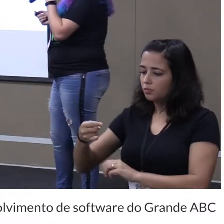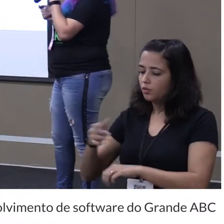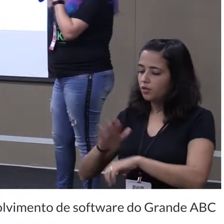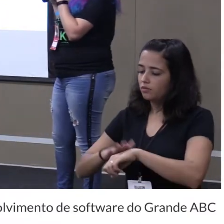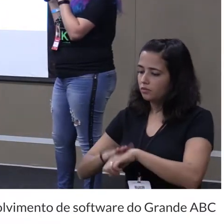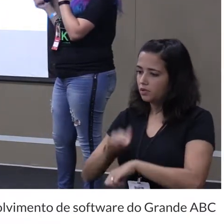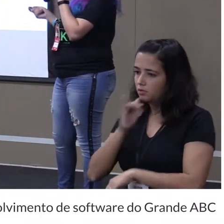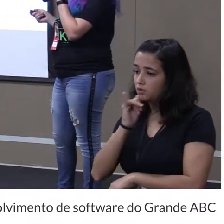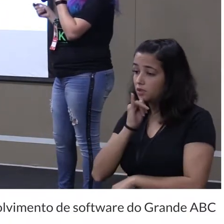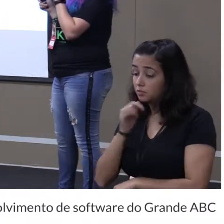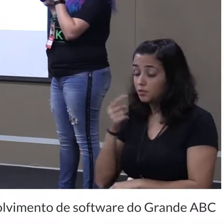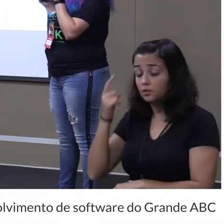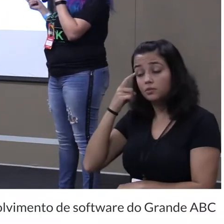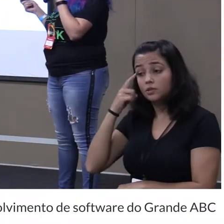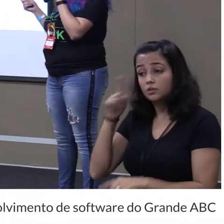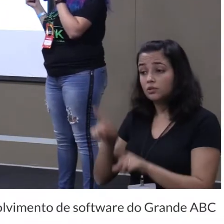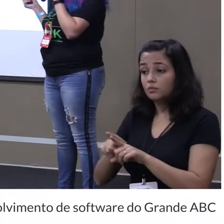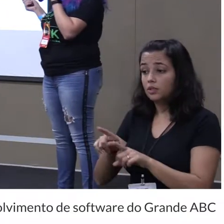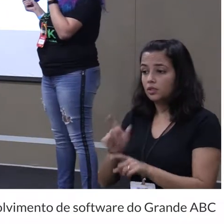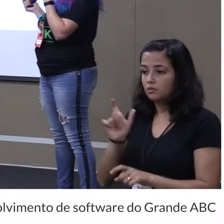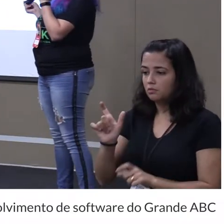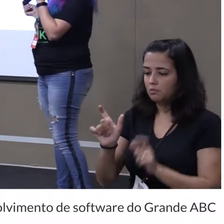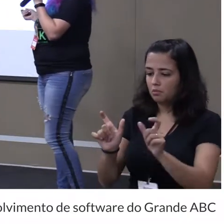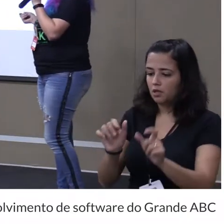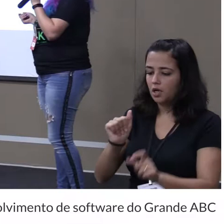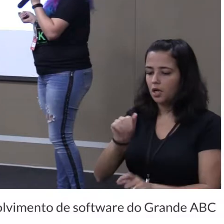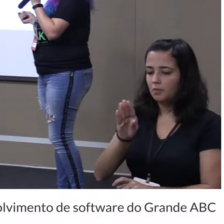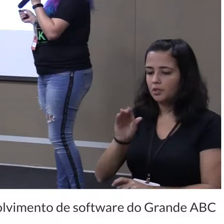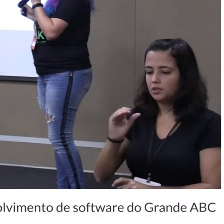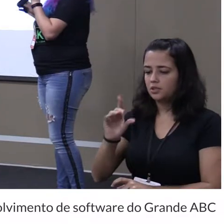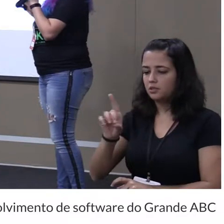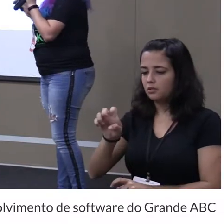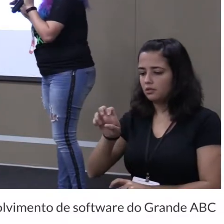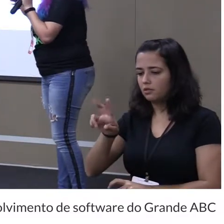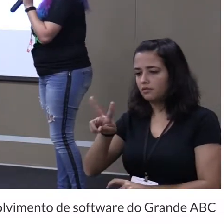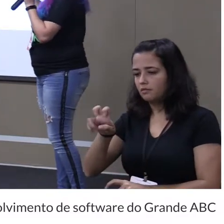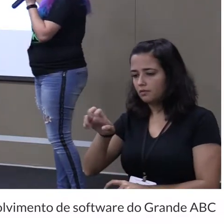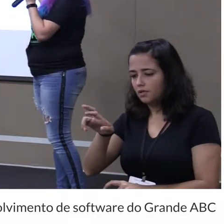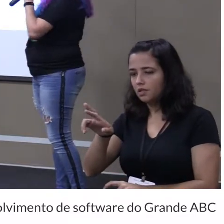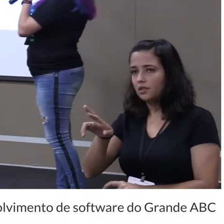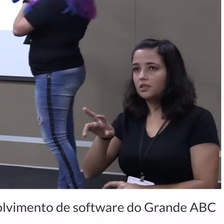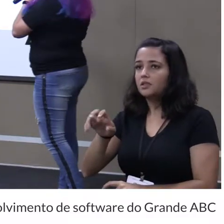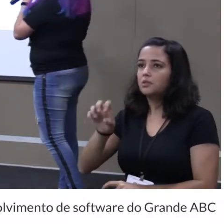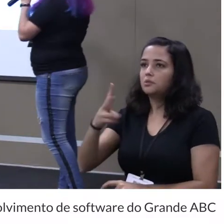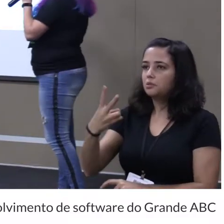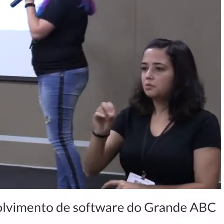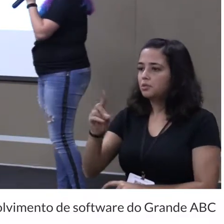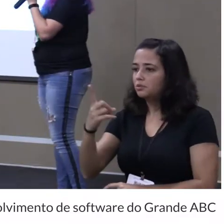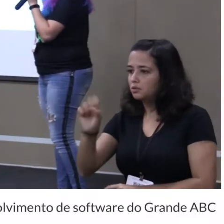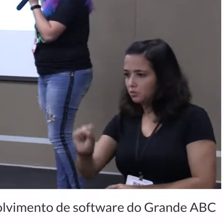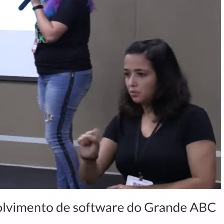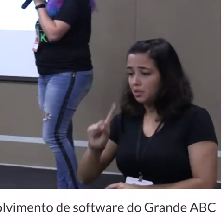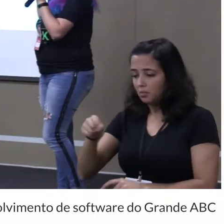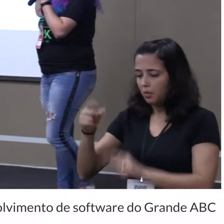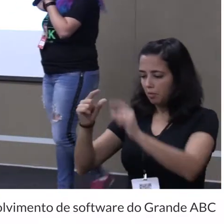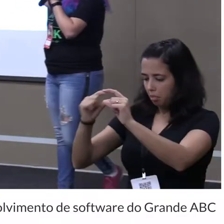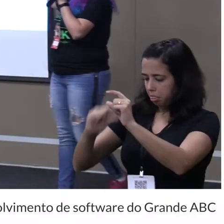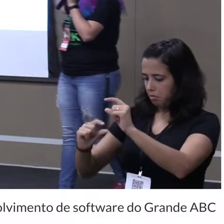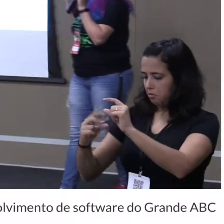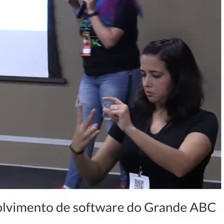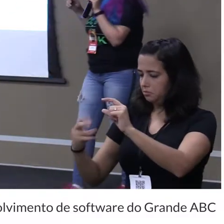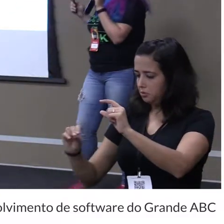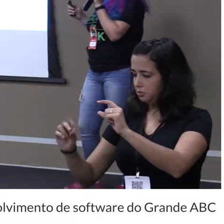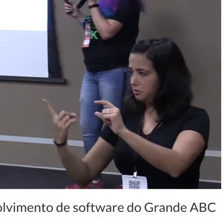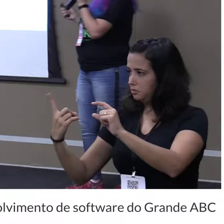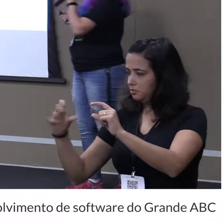exemplo que eu pensei também que o nome da minha tag é abcdev 2018. e aí depois embaixo eu coloco um ano diferente. Mas